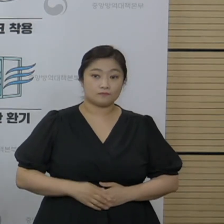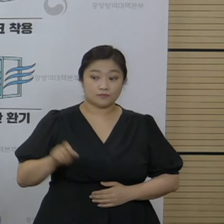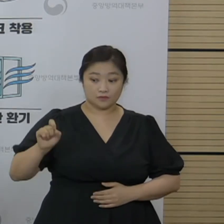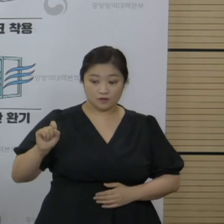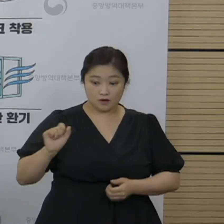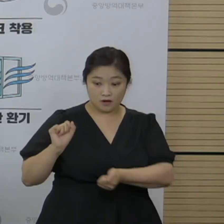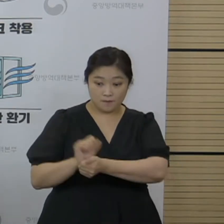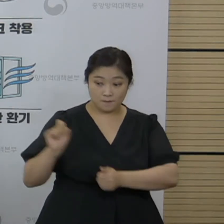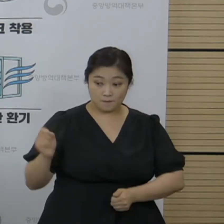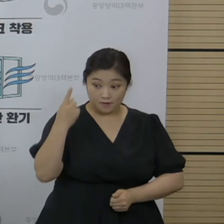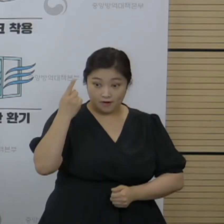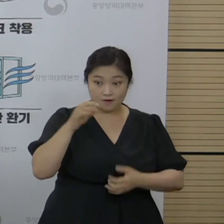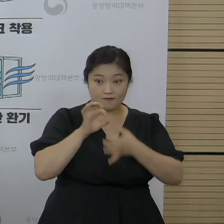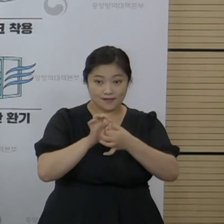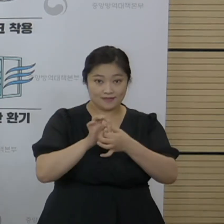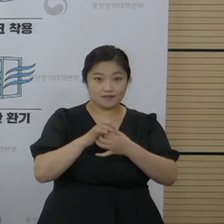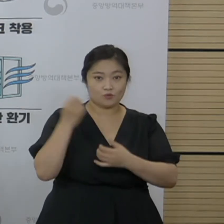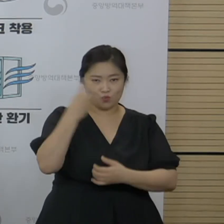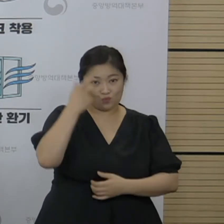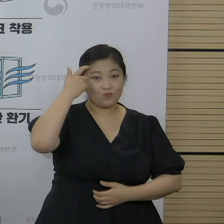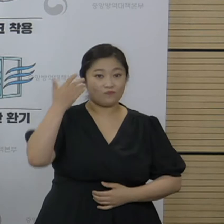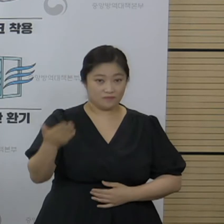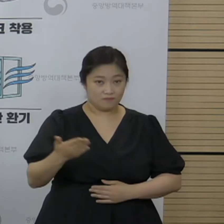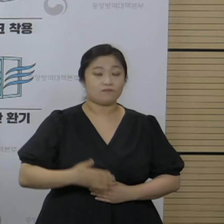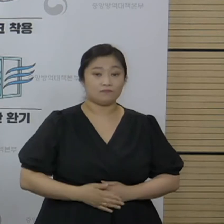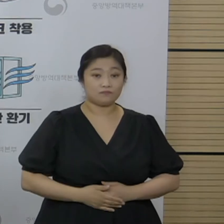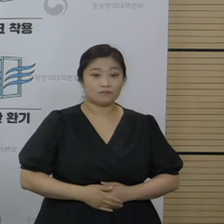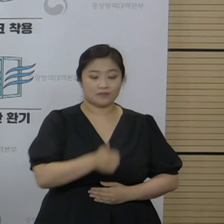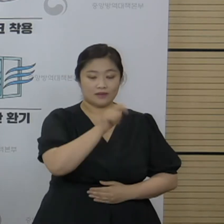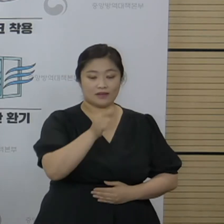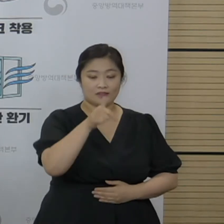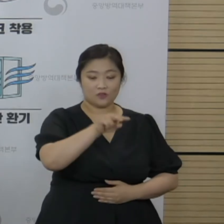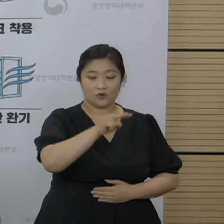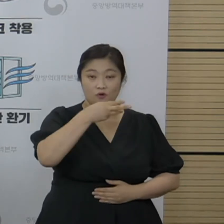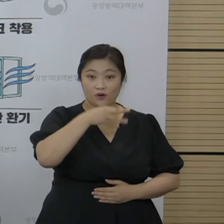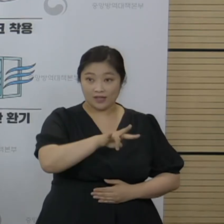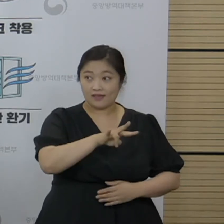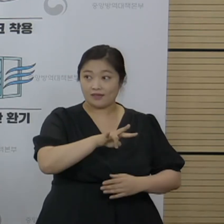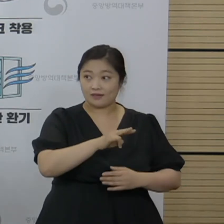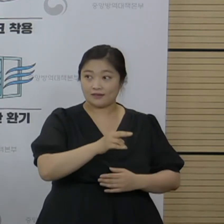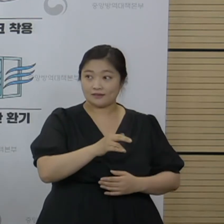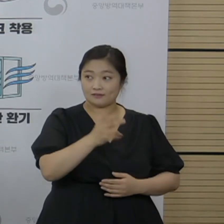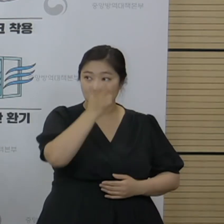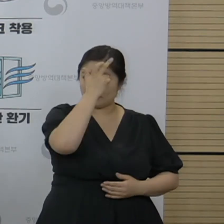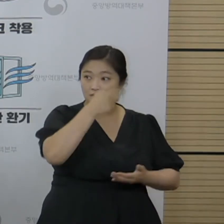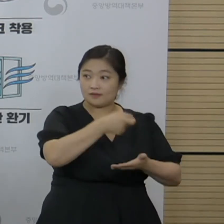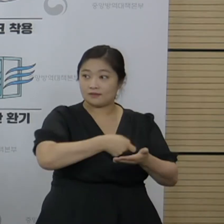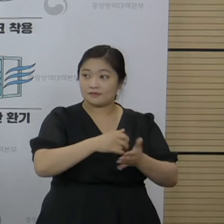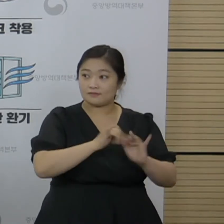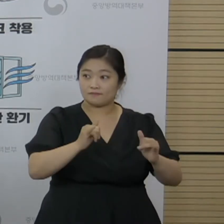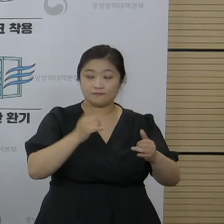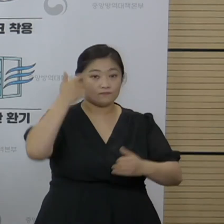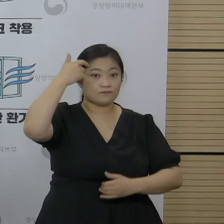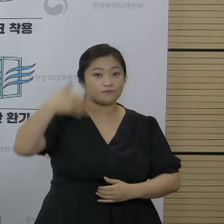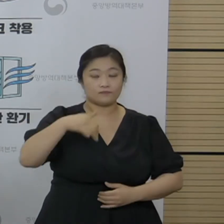관련된 질문 계속 드리겠습니다. 한겨레 최하연 기자님 질문 주셨습니다.